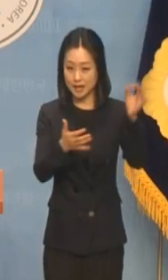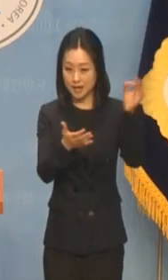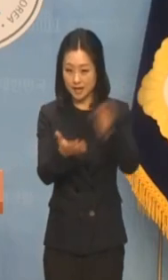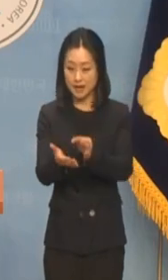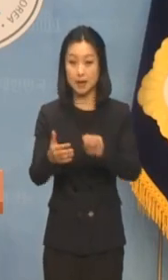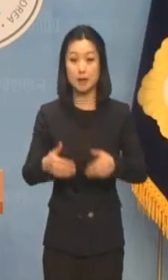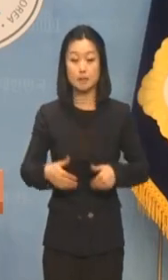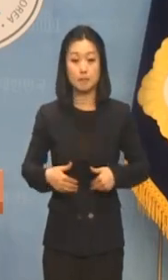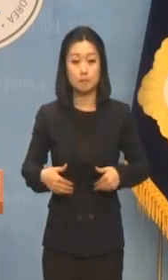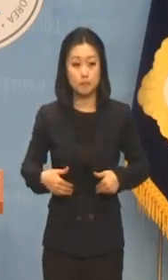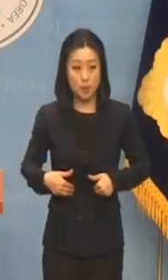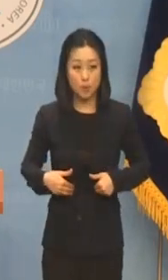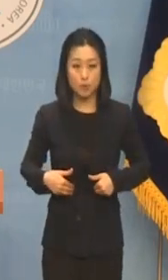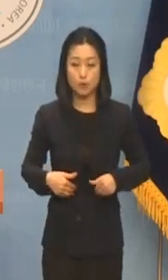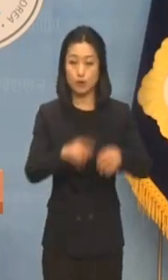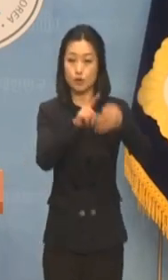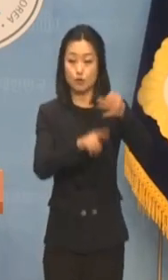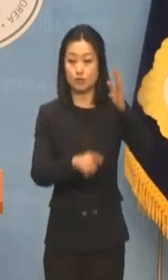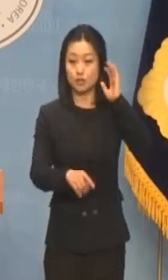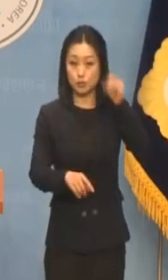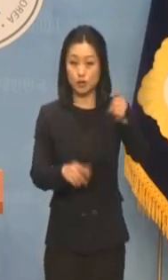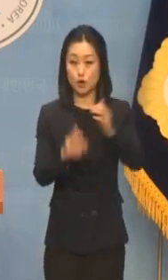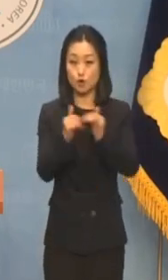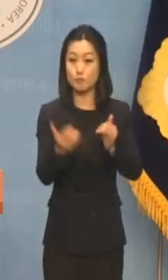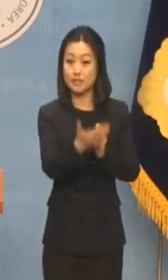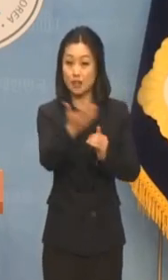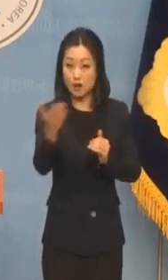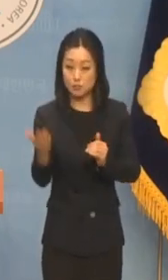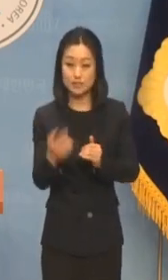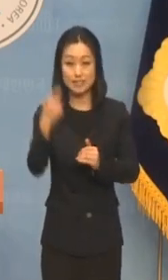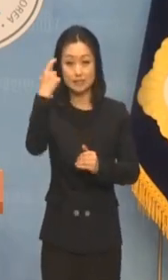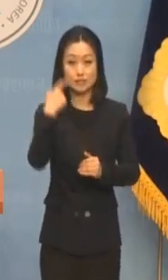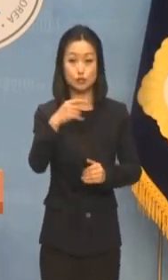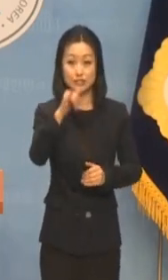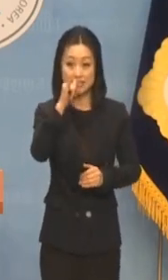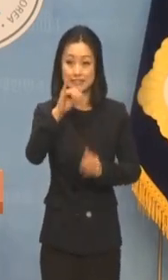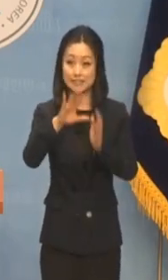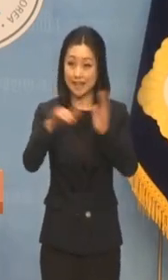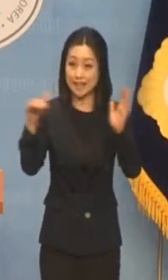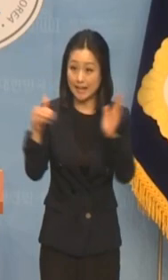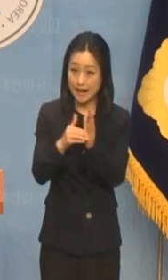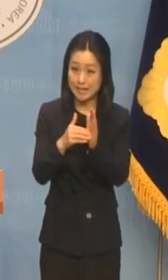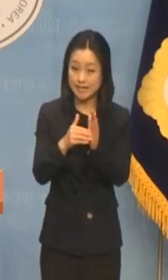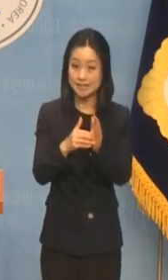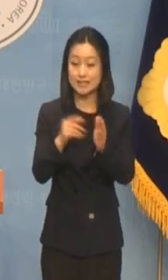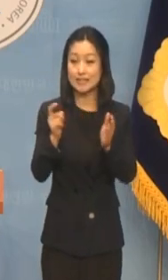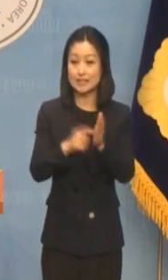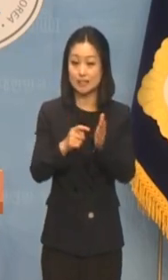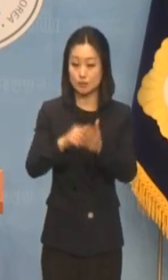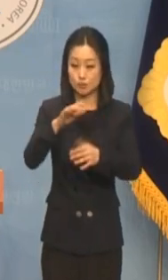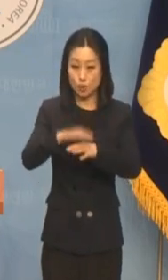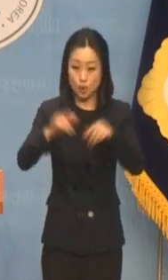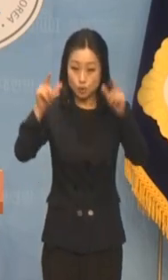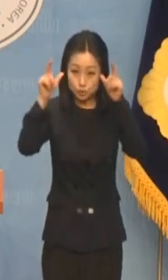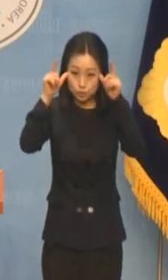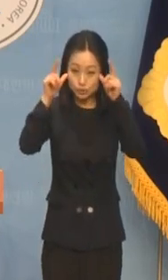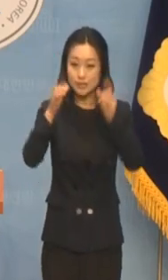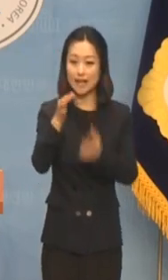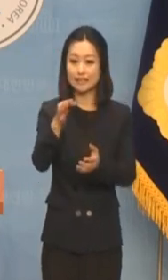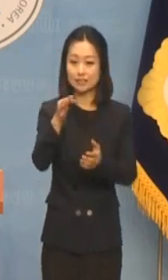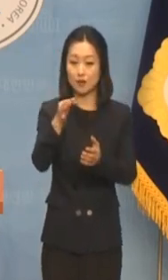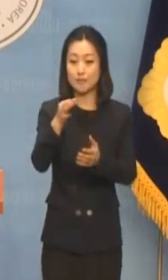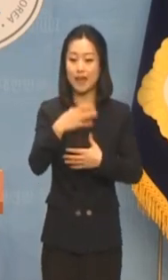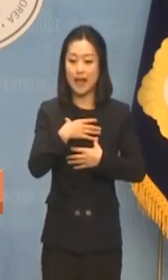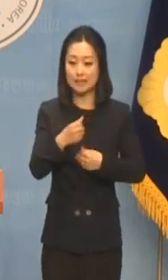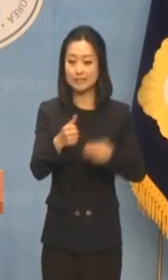윤석열 대통령이 국민들이 체감할 수 있을 때까지 긴급 농축산물 가격 안정